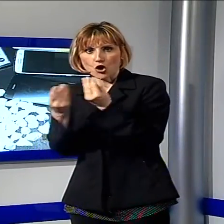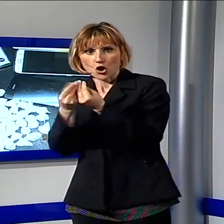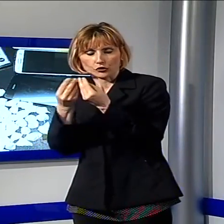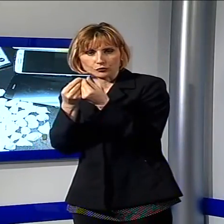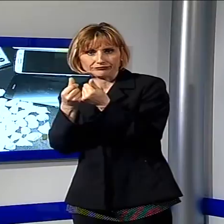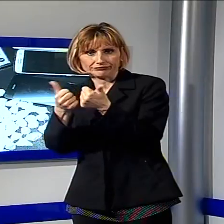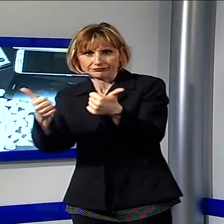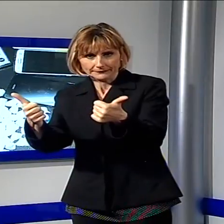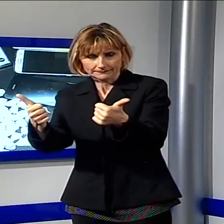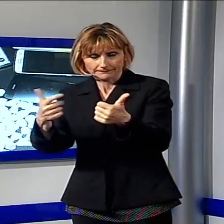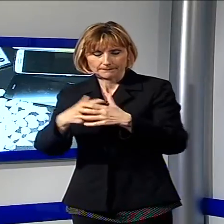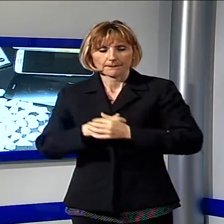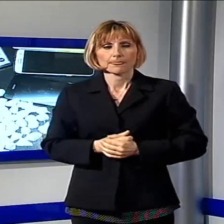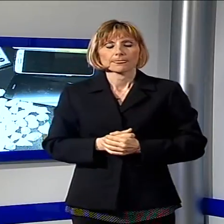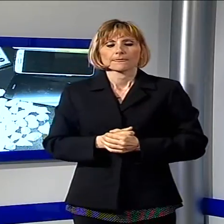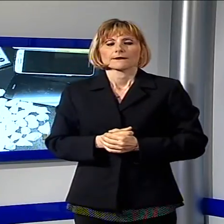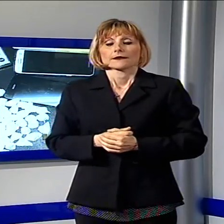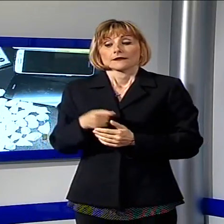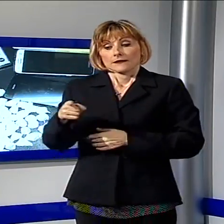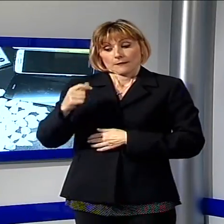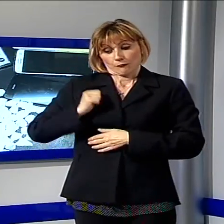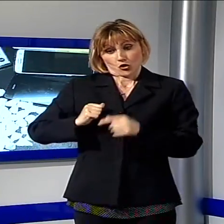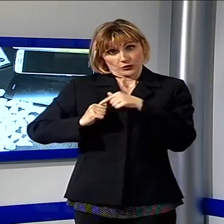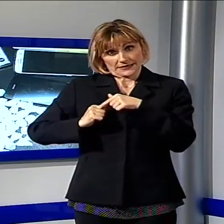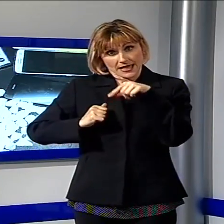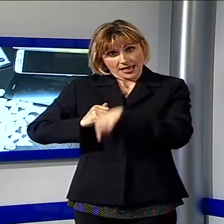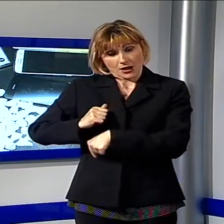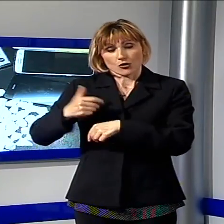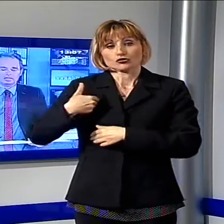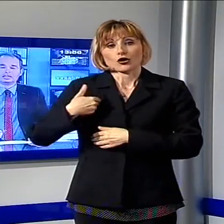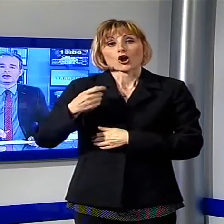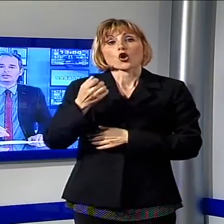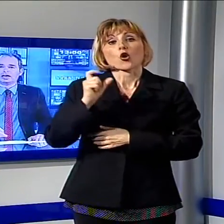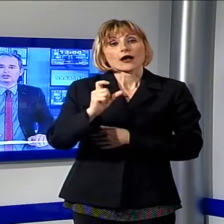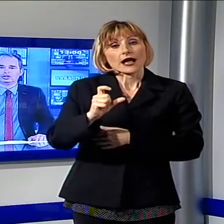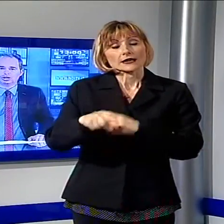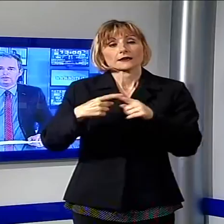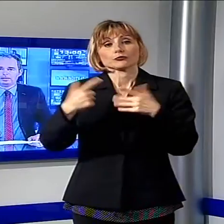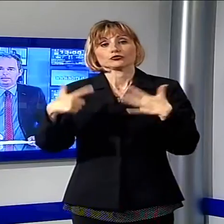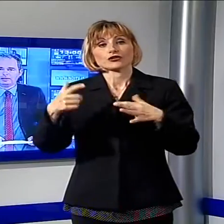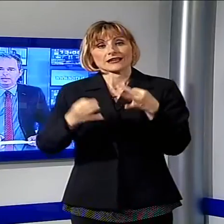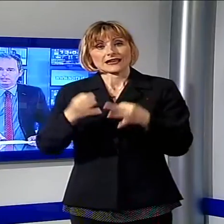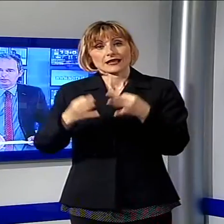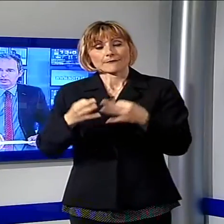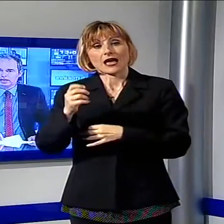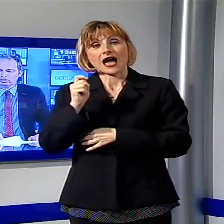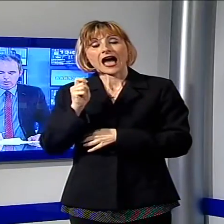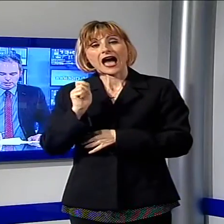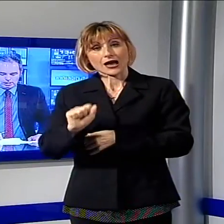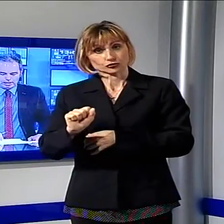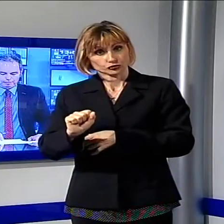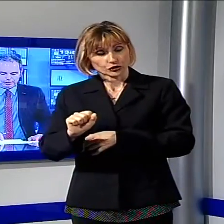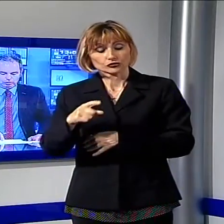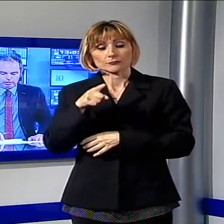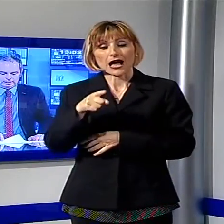perdere le proprie tracce. Oltre alla cocaina sono stati sequestrati anche 17 grammi di ascisce. Ovviamente i carabinieri stanno cercando